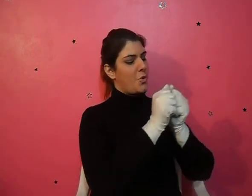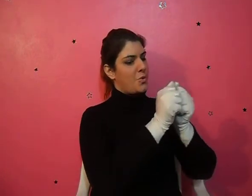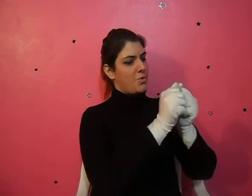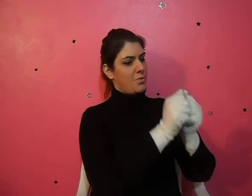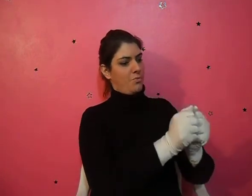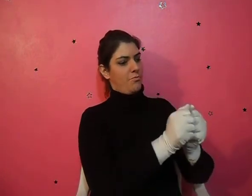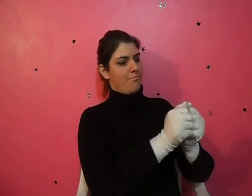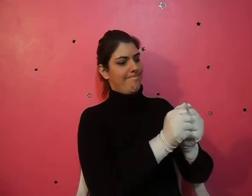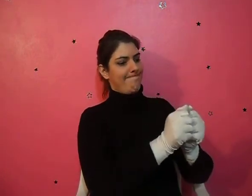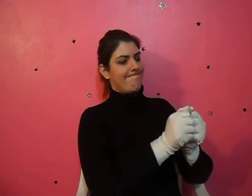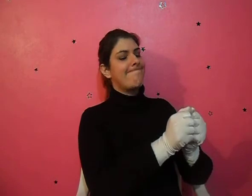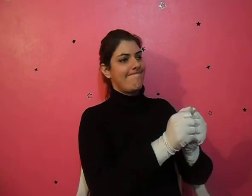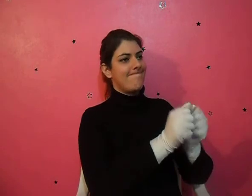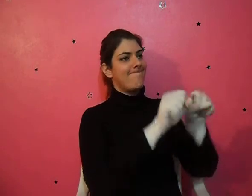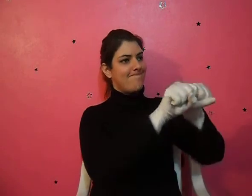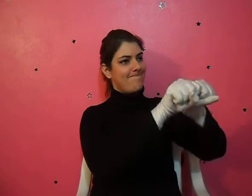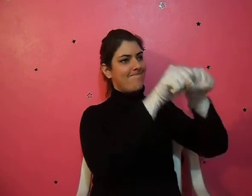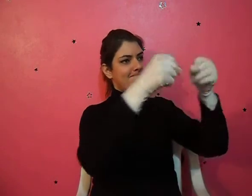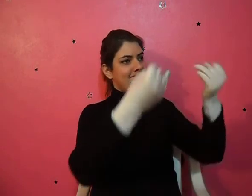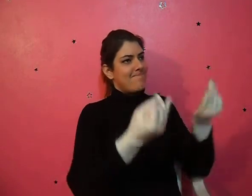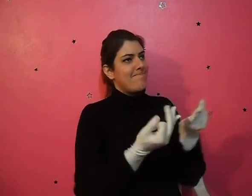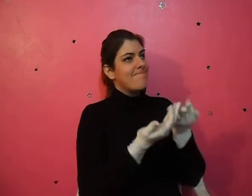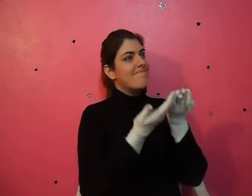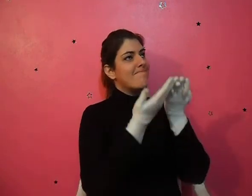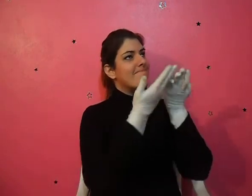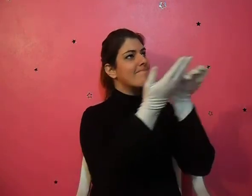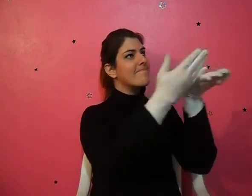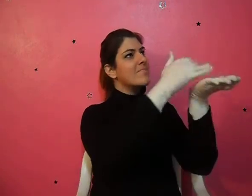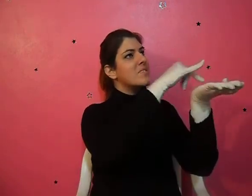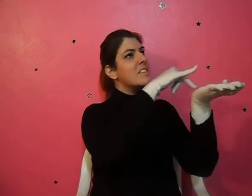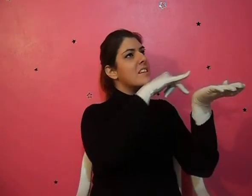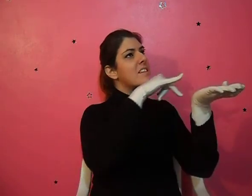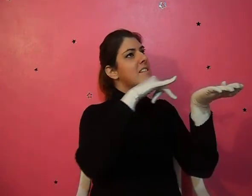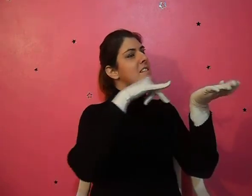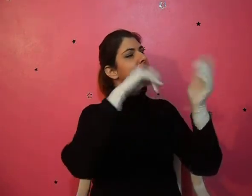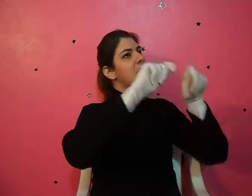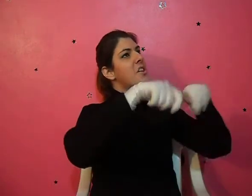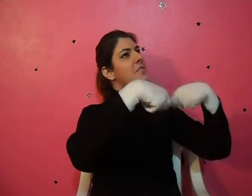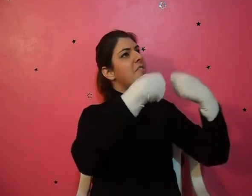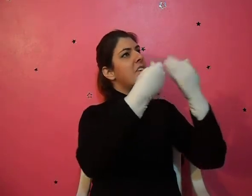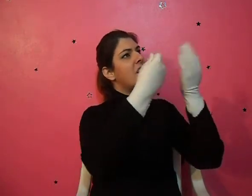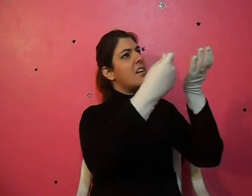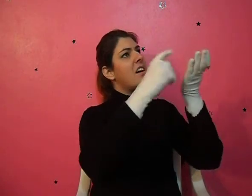um altar, um sacrifício alívará.